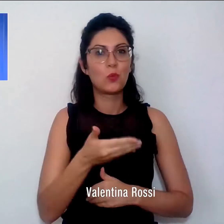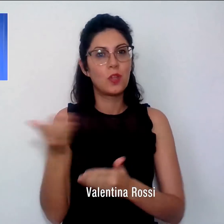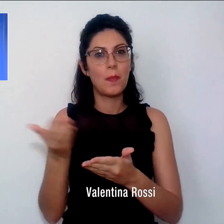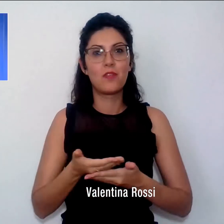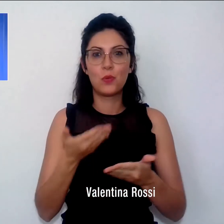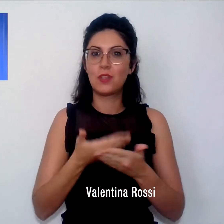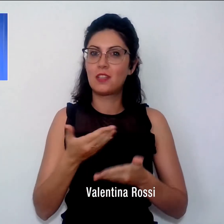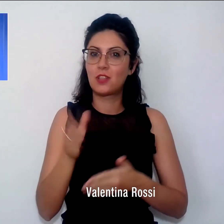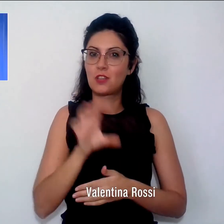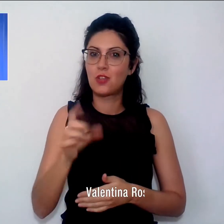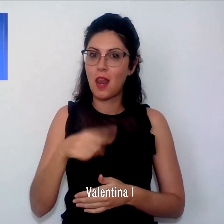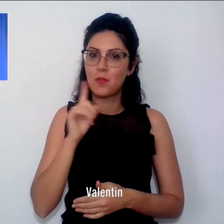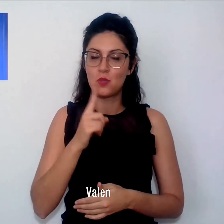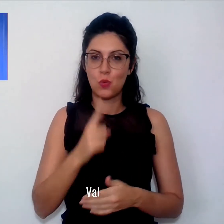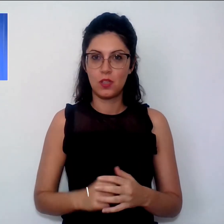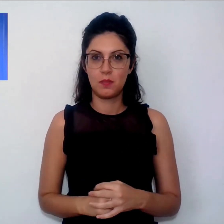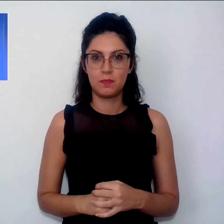Regionale per i sordi.